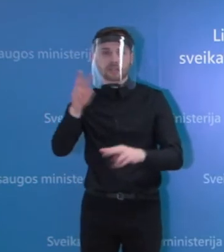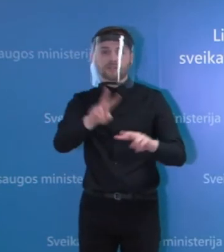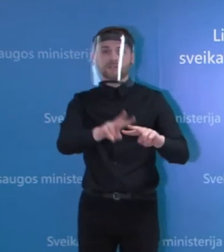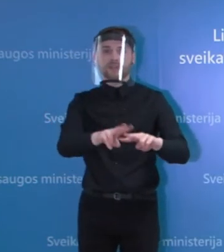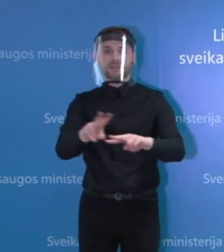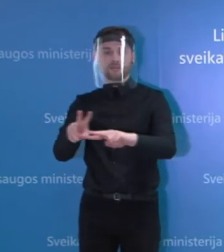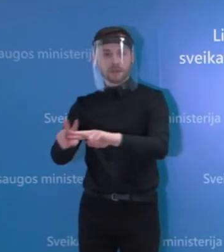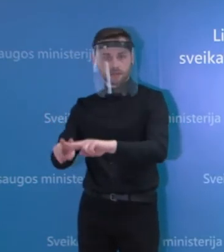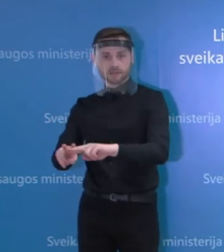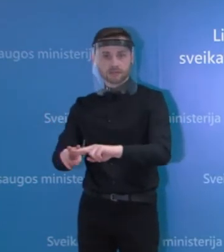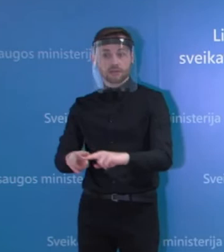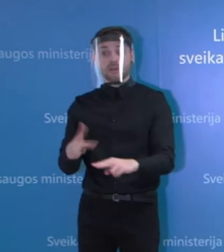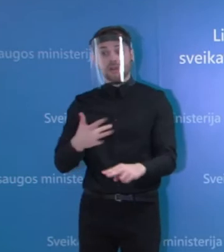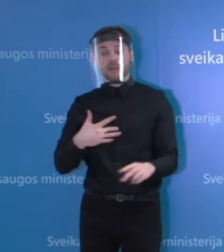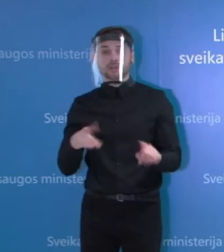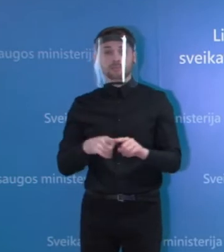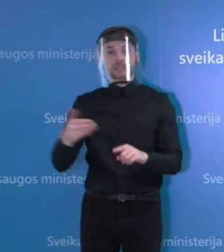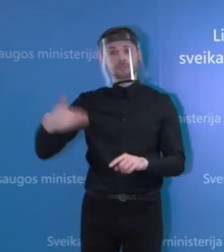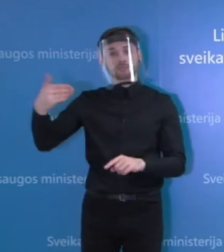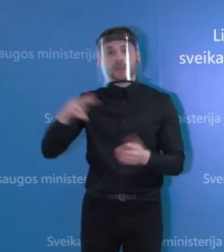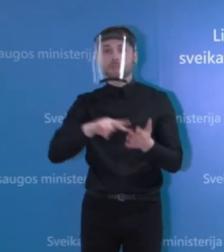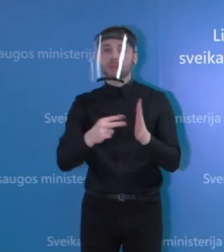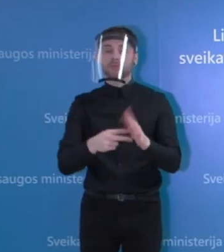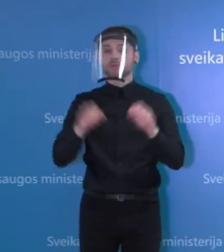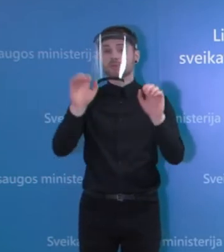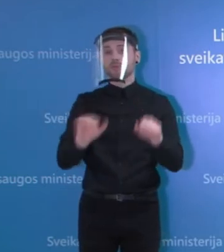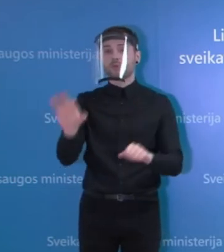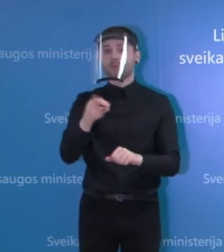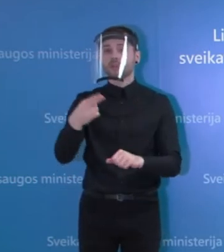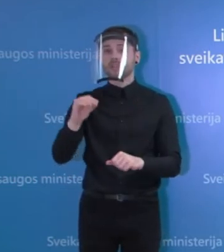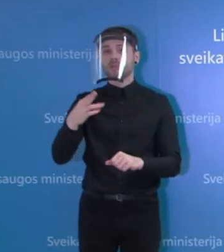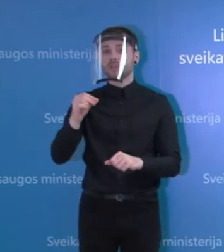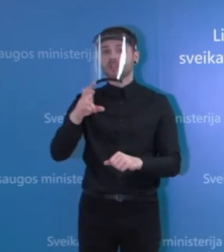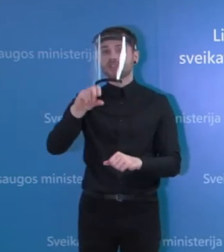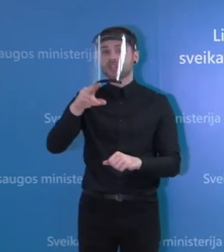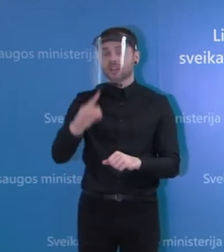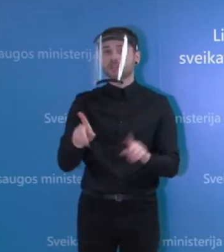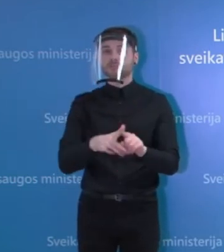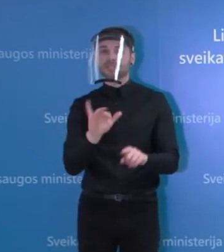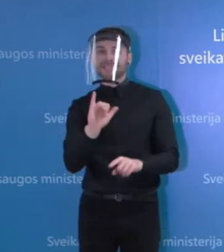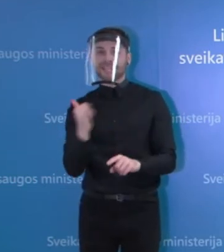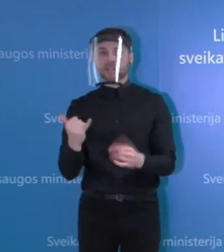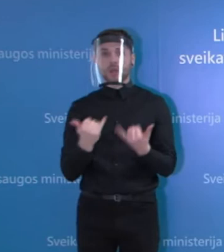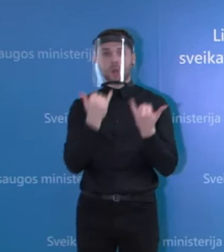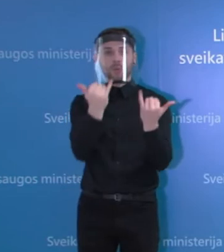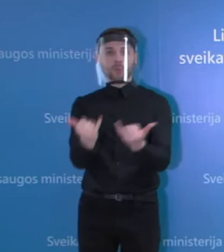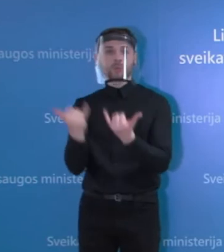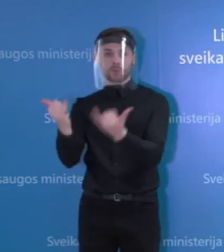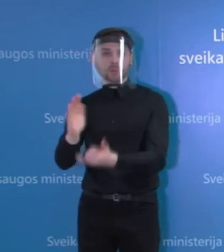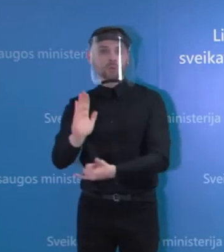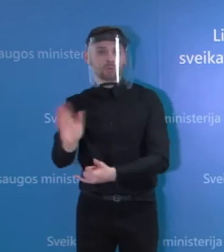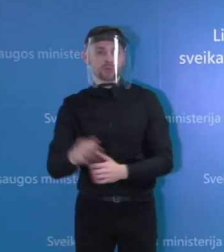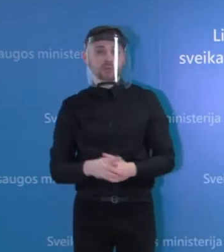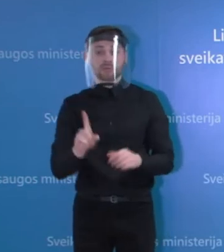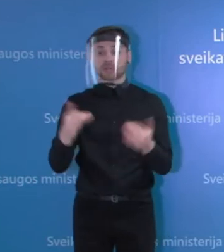netgi bus galima galvoti apie bendrai ir nemenšinės pačio režimo sušvelninimą. Bet kol kas lieka